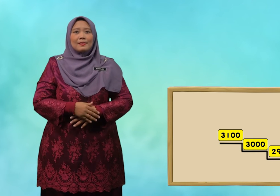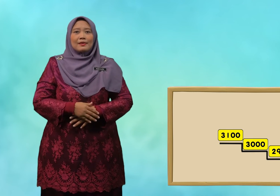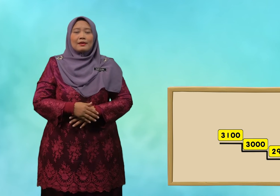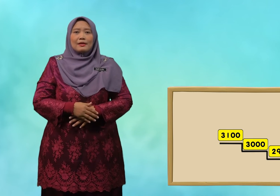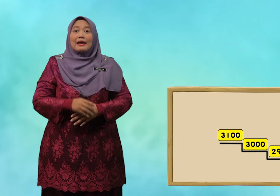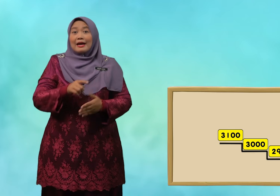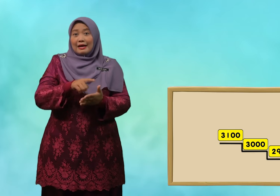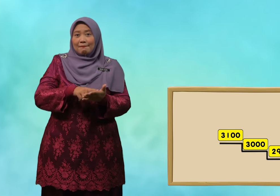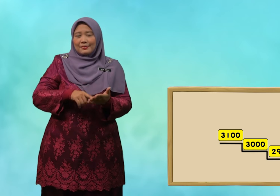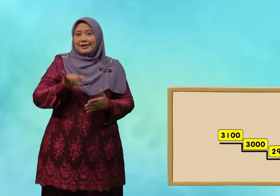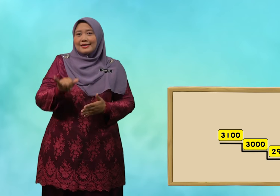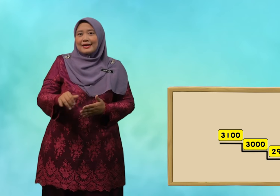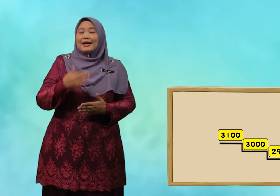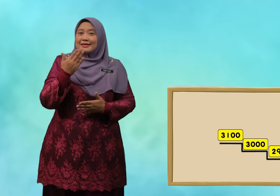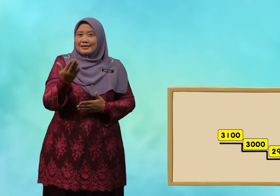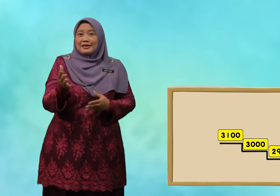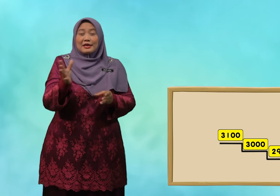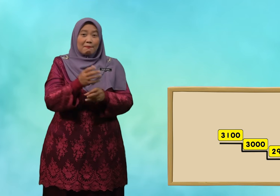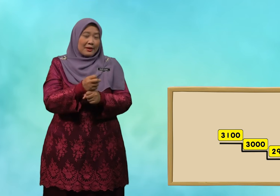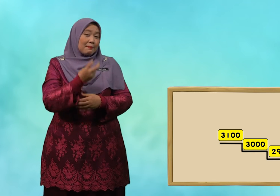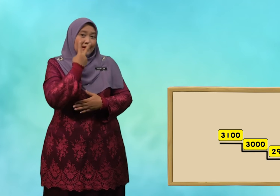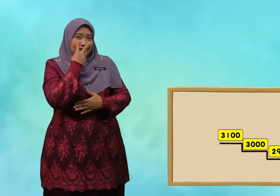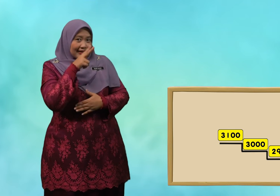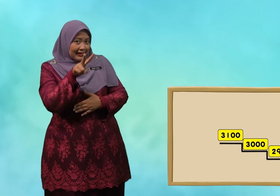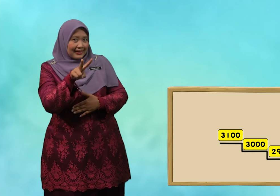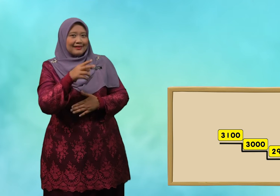apa yang anda dapat perhatikan